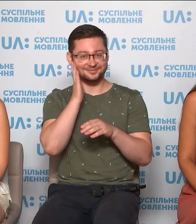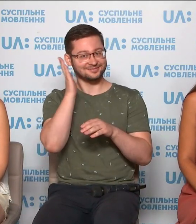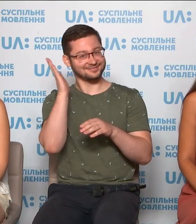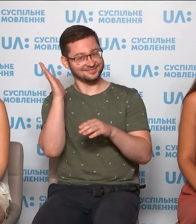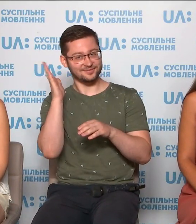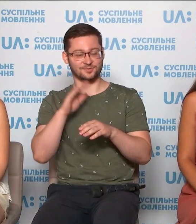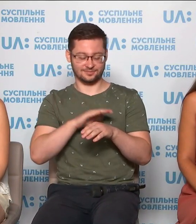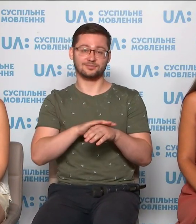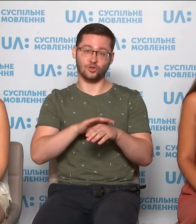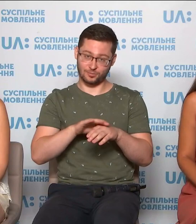«Доброго ранку», так.